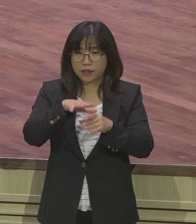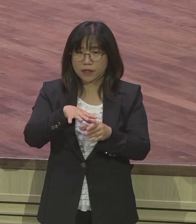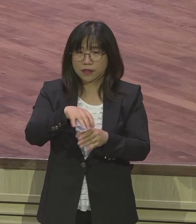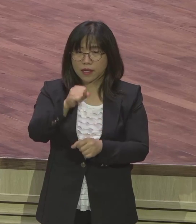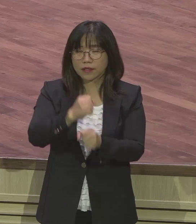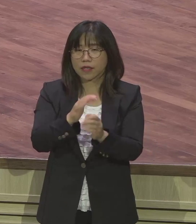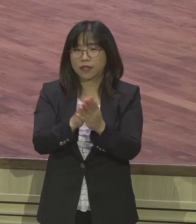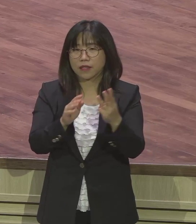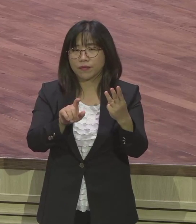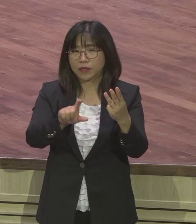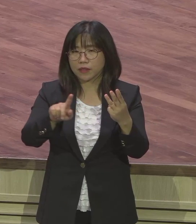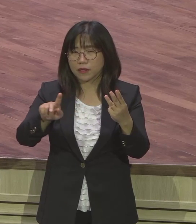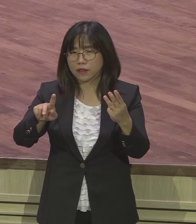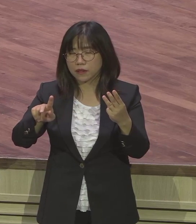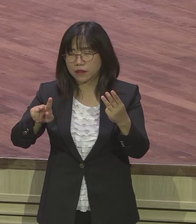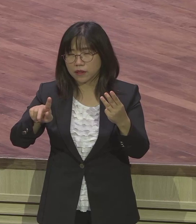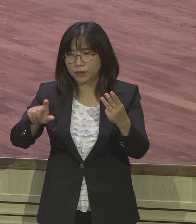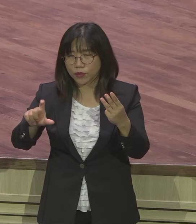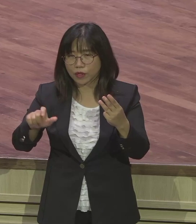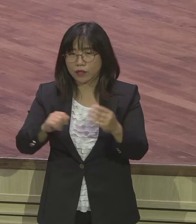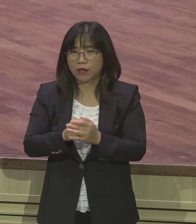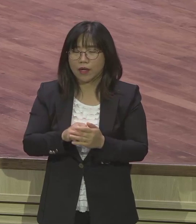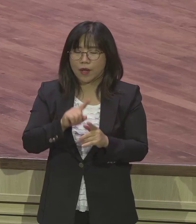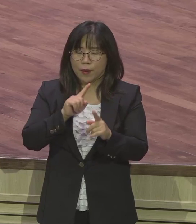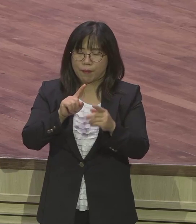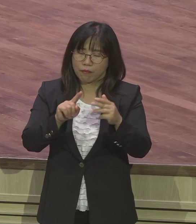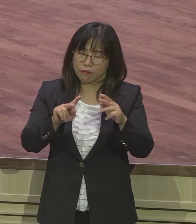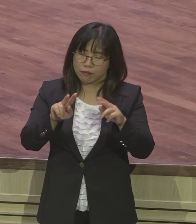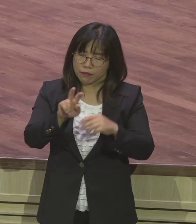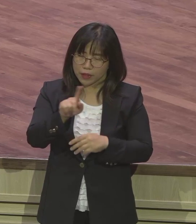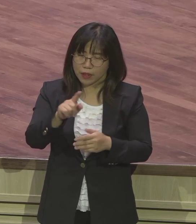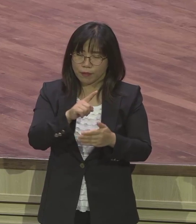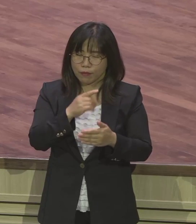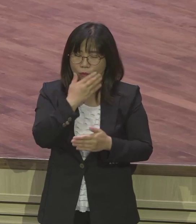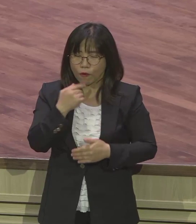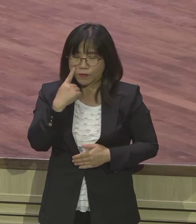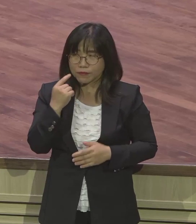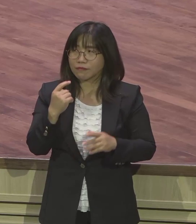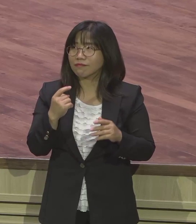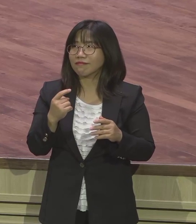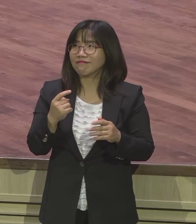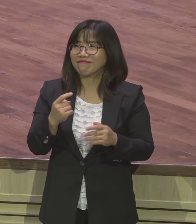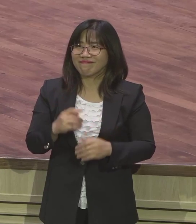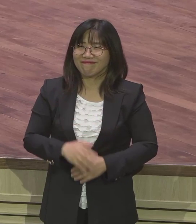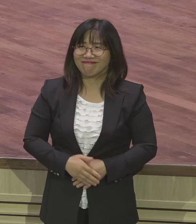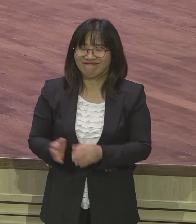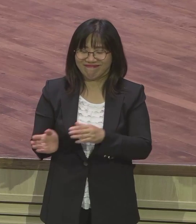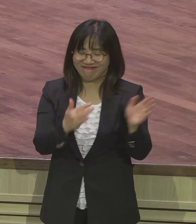18절 이사야 7장 14절 마태복음 1장 20절 23절 왜 어쩌세요 왜 어쩌어요